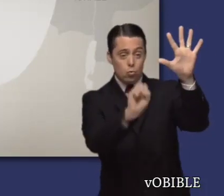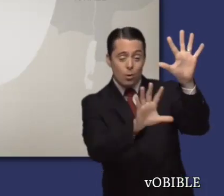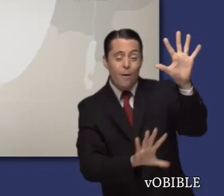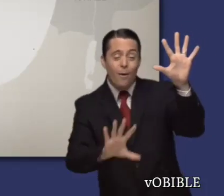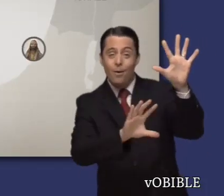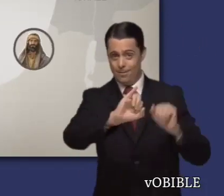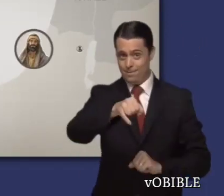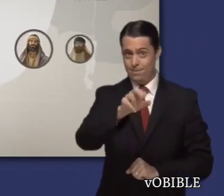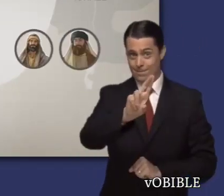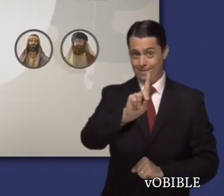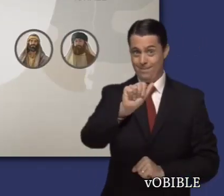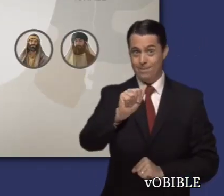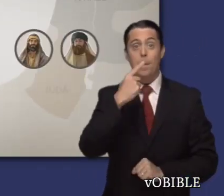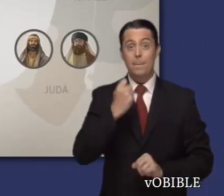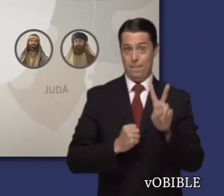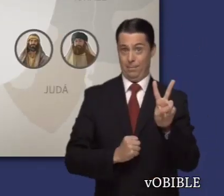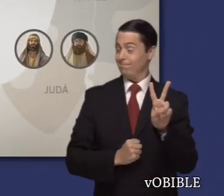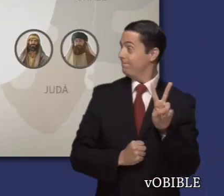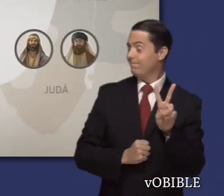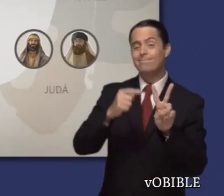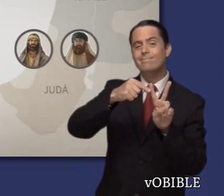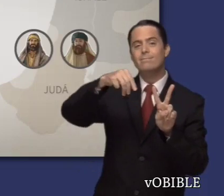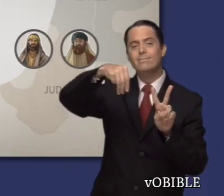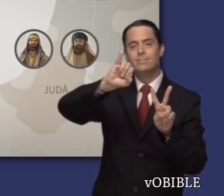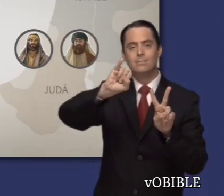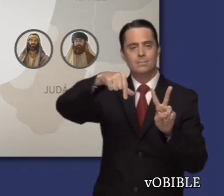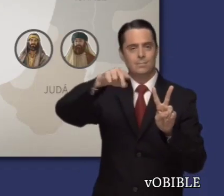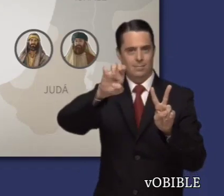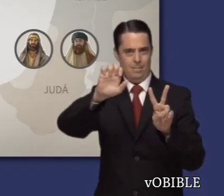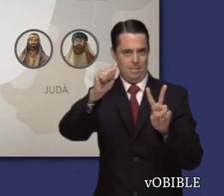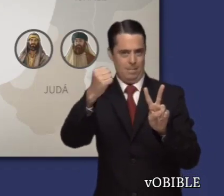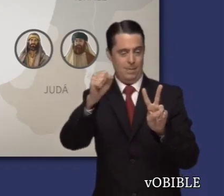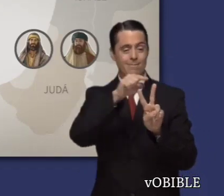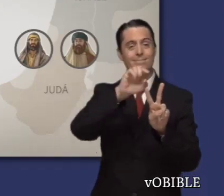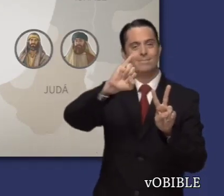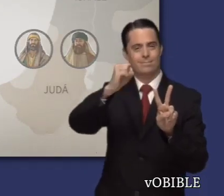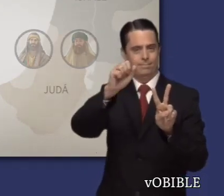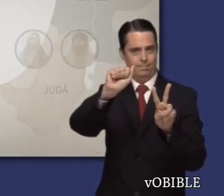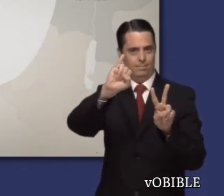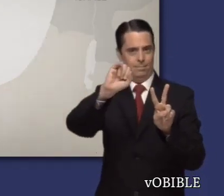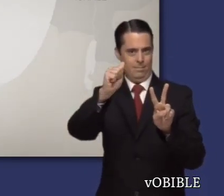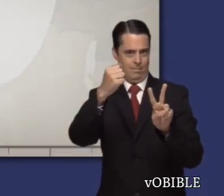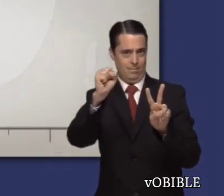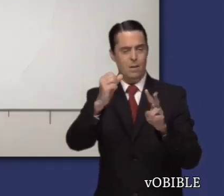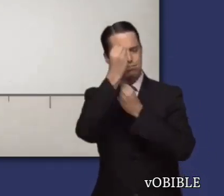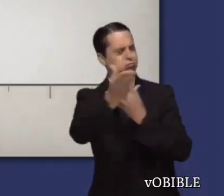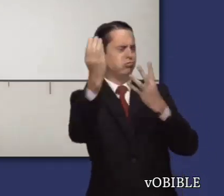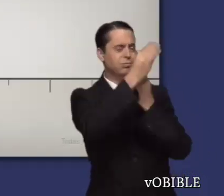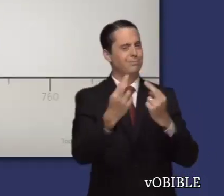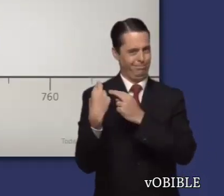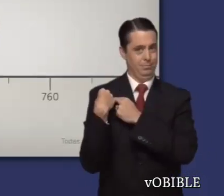Al mismo tiempo, Miqueas e Isaías fueron profetas en el reino sureño de Judá. Oseas